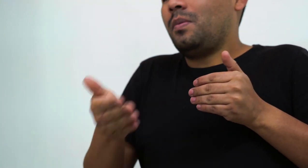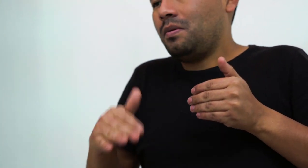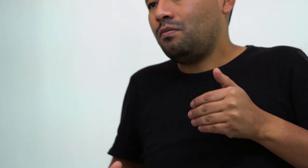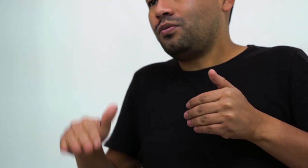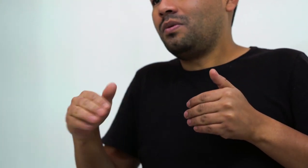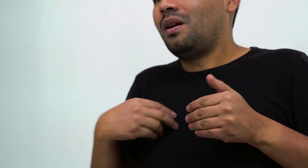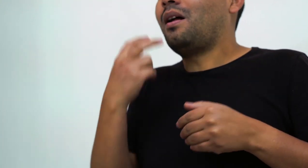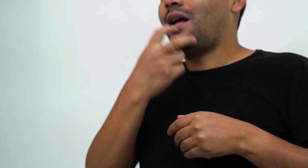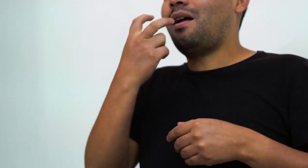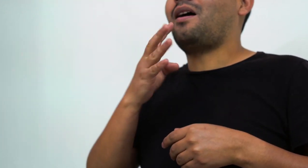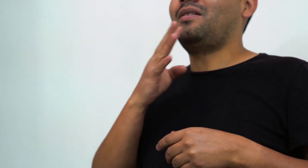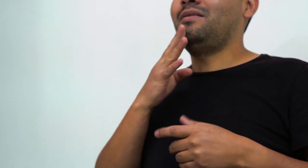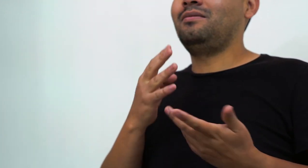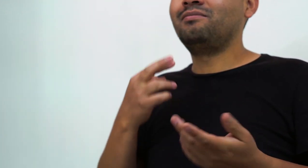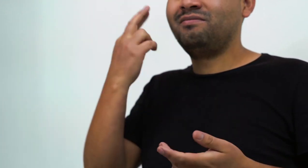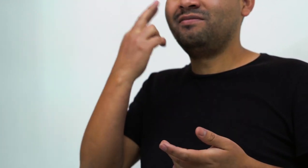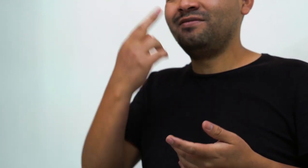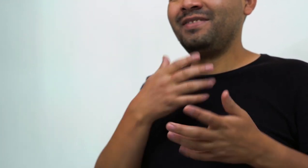Es por eso que considero la lengua de señas como mi lengua materna.